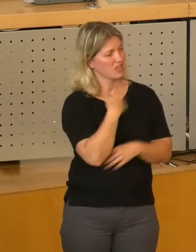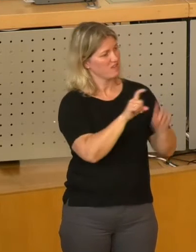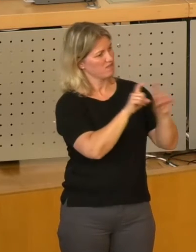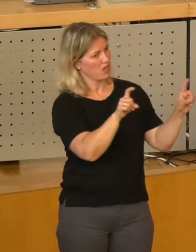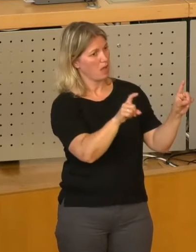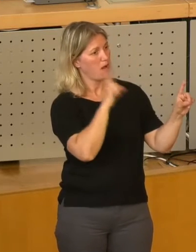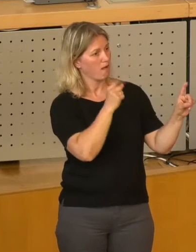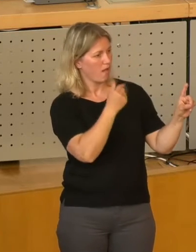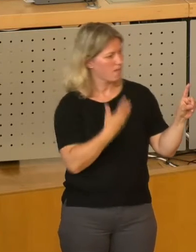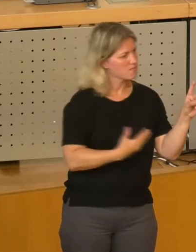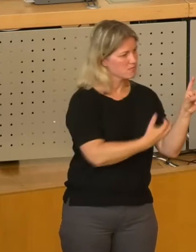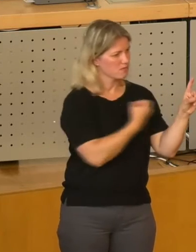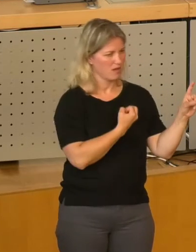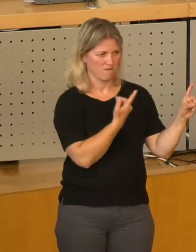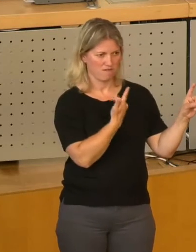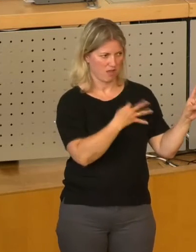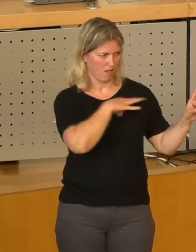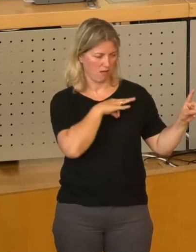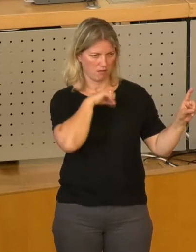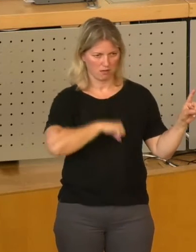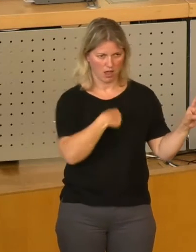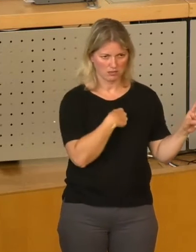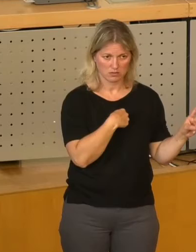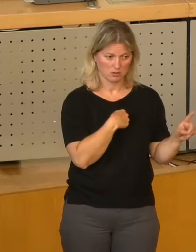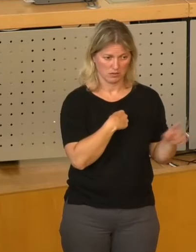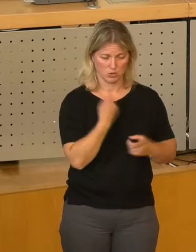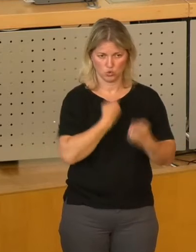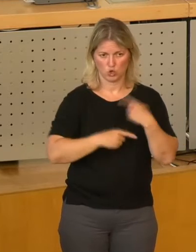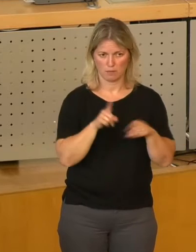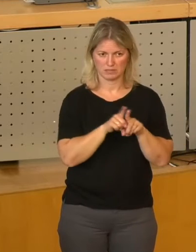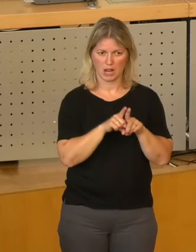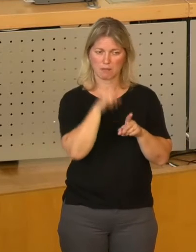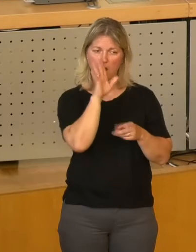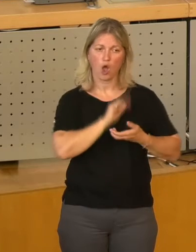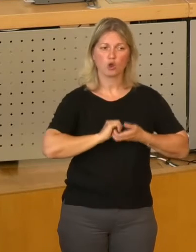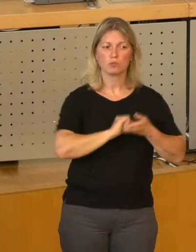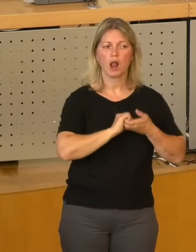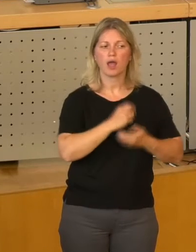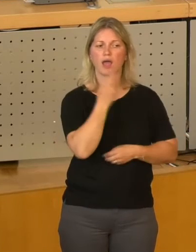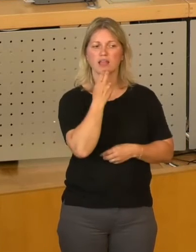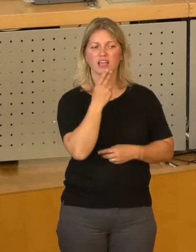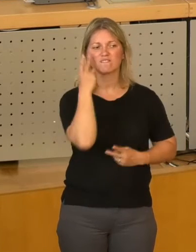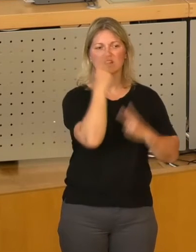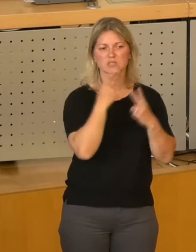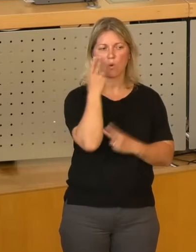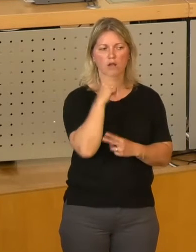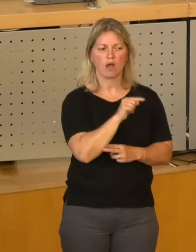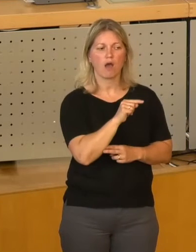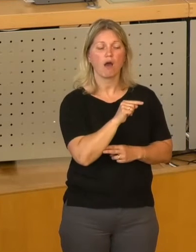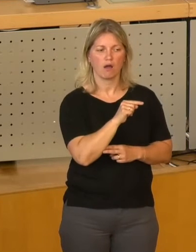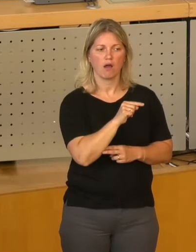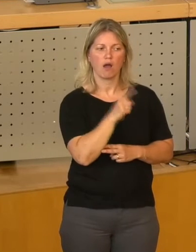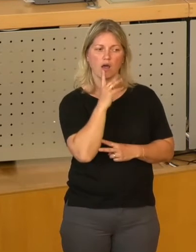heraus, sondern es geht auch darum, wie stellen wir einen kommunalen Energieversorger deutschlandweit im